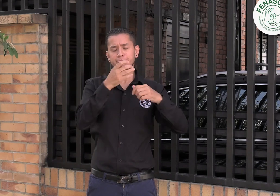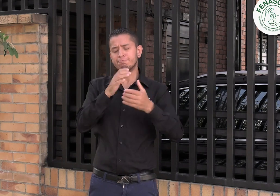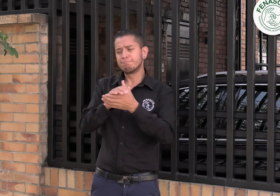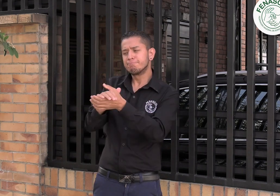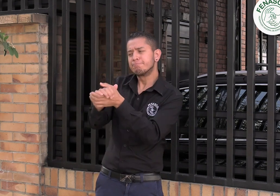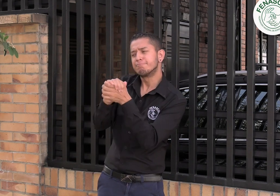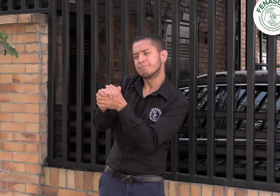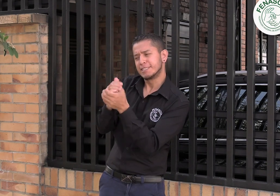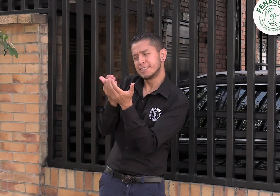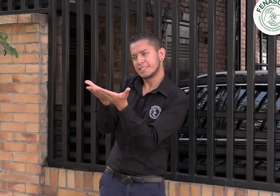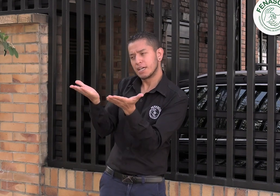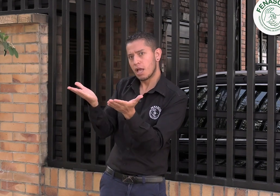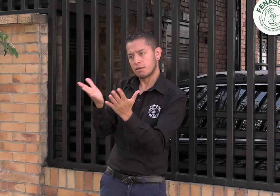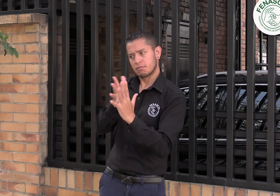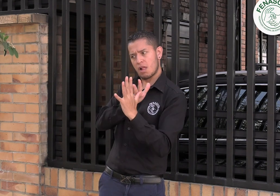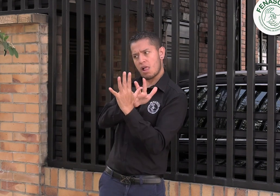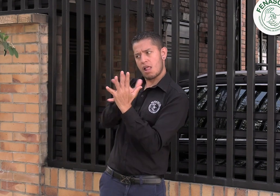les envía el siguiente mensaje.